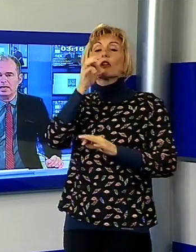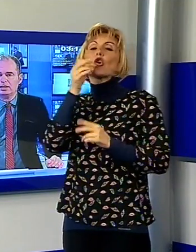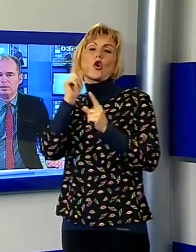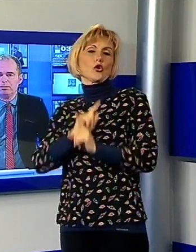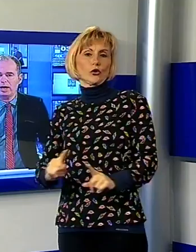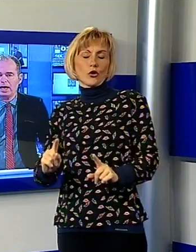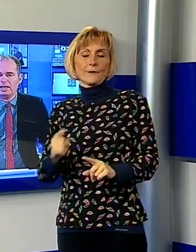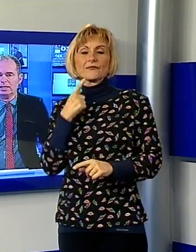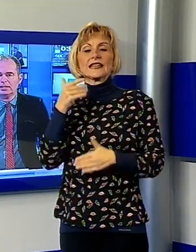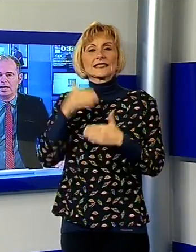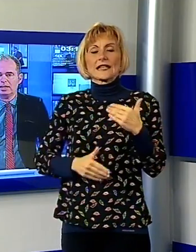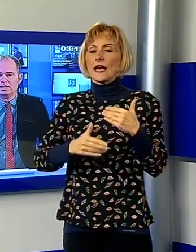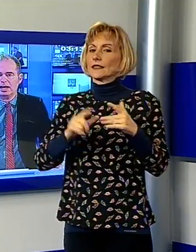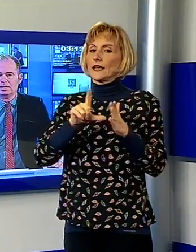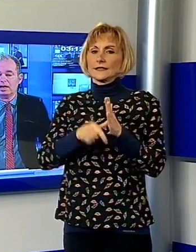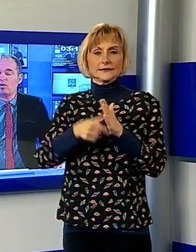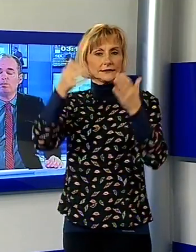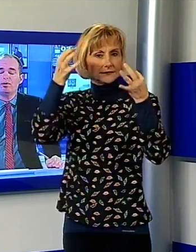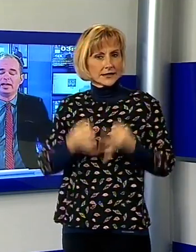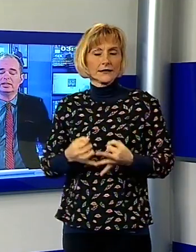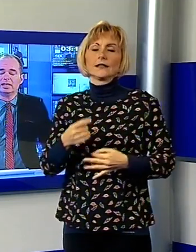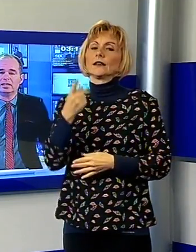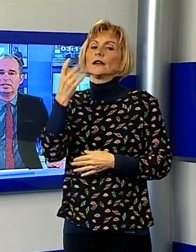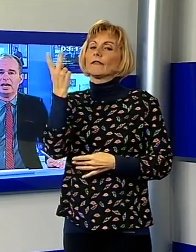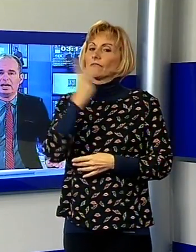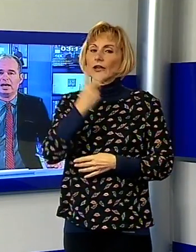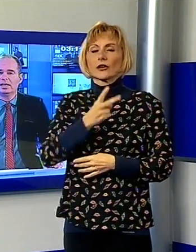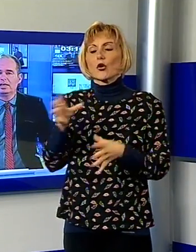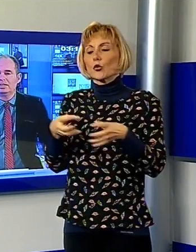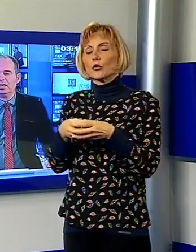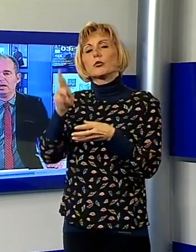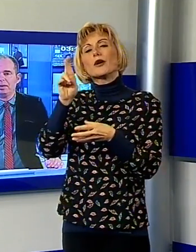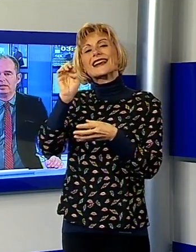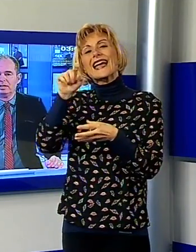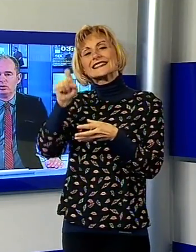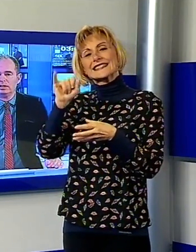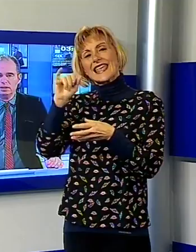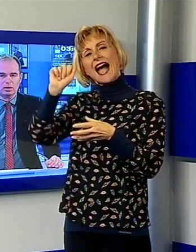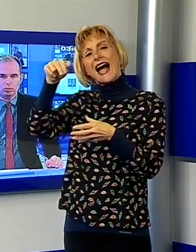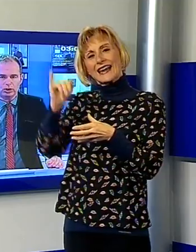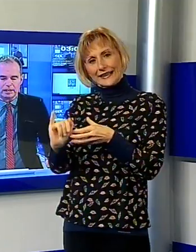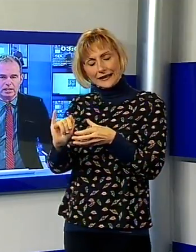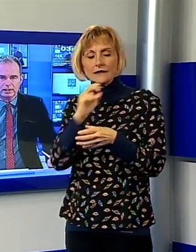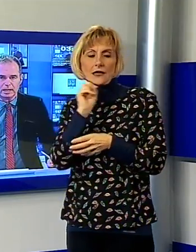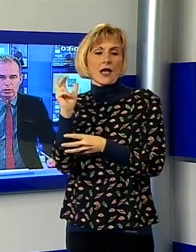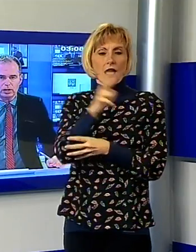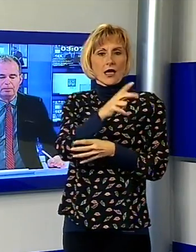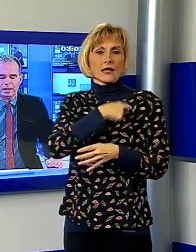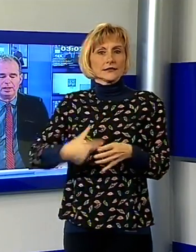temporale che è stata data dalla componente renziana del partito al sindaco uscente Alessandro Tambellini.